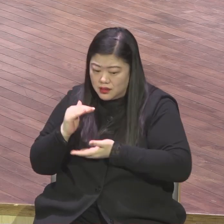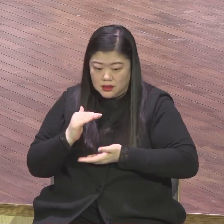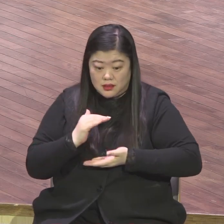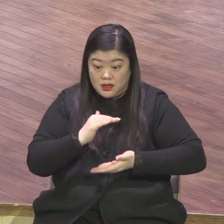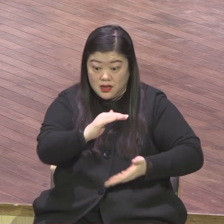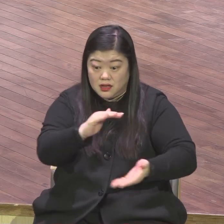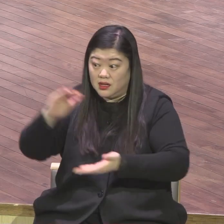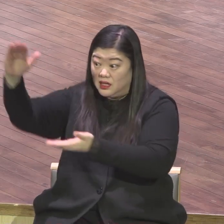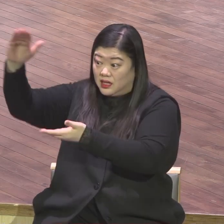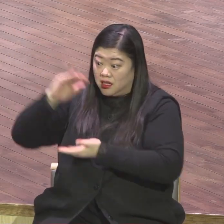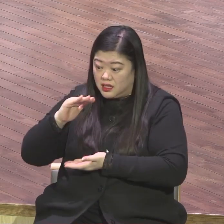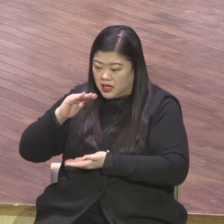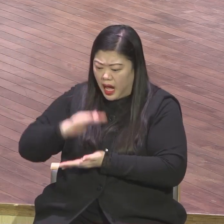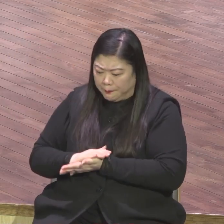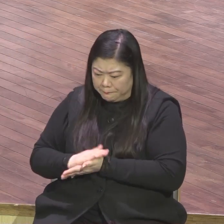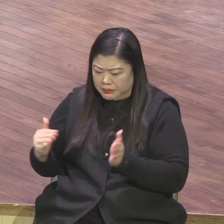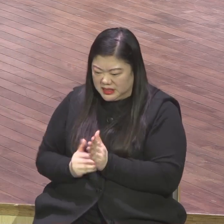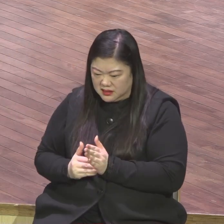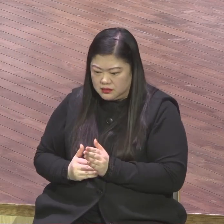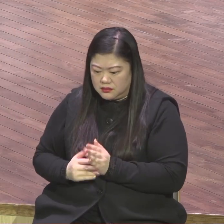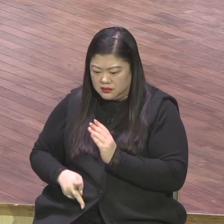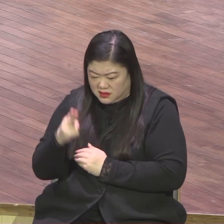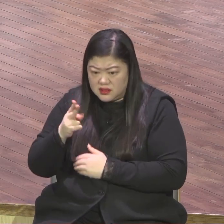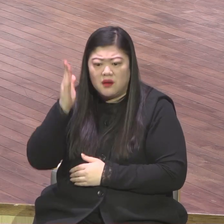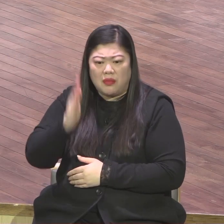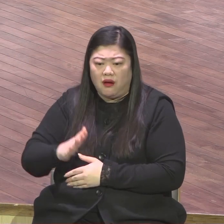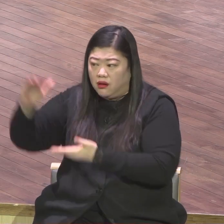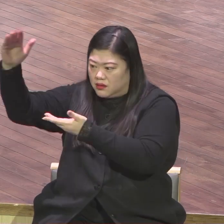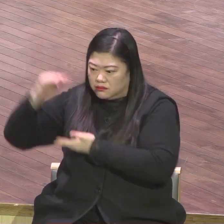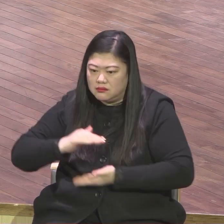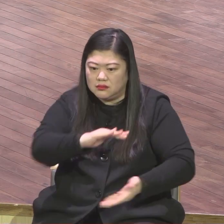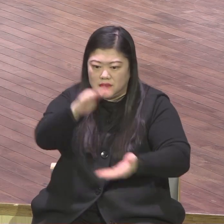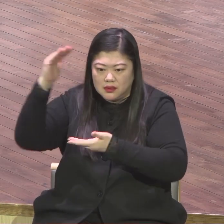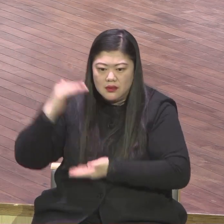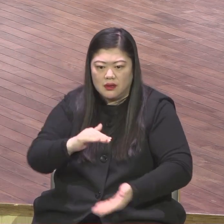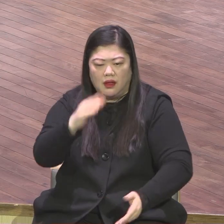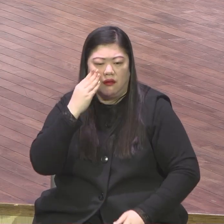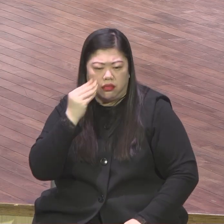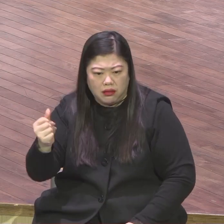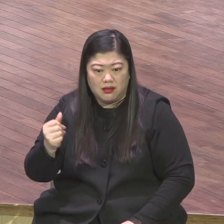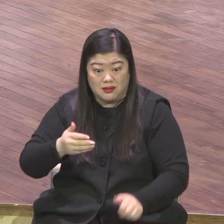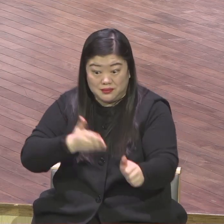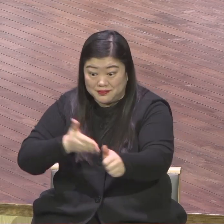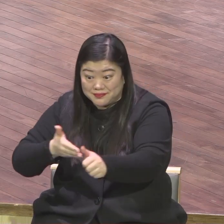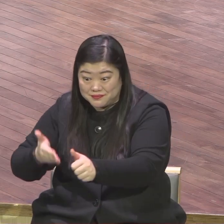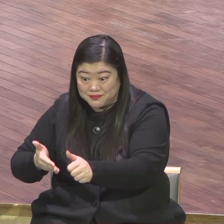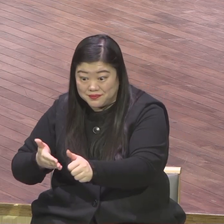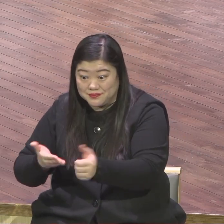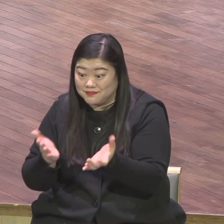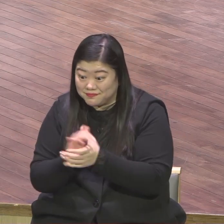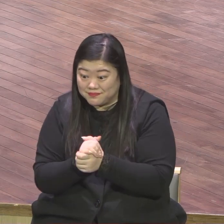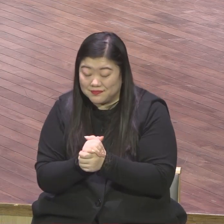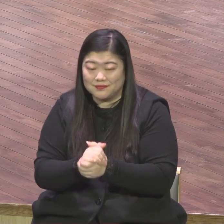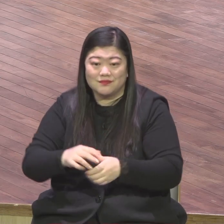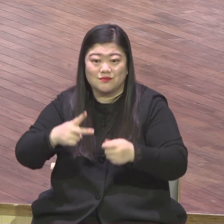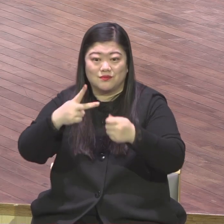운동의 주역들 모두 다 되시기를 죄모로 축복합니다 두 번째로 237 치유운동입니다